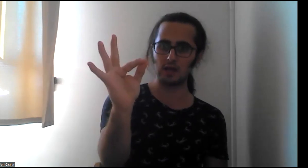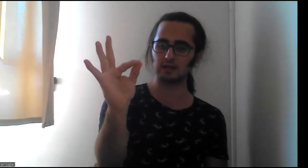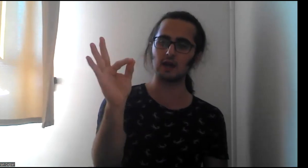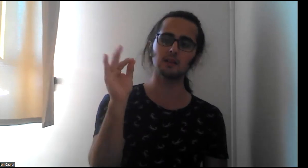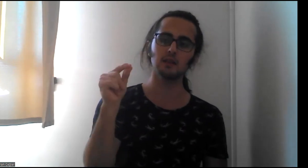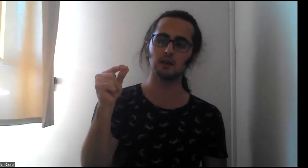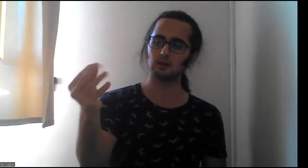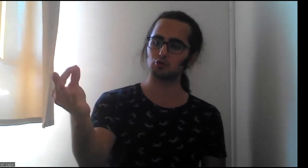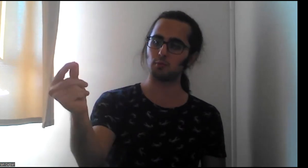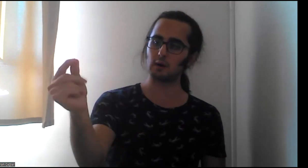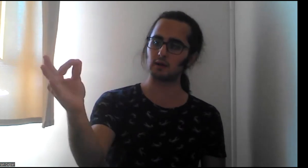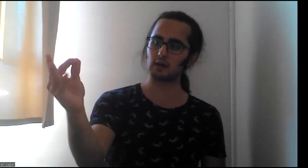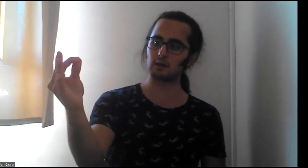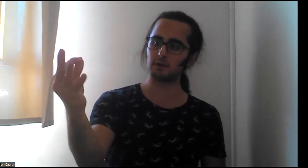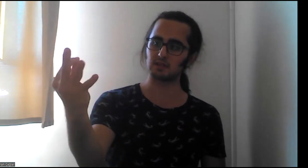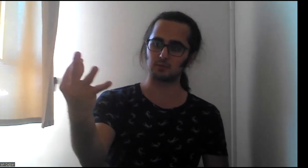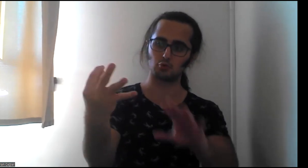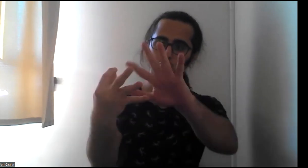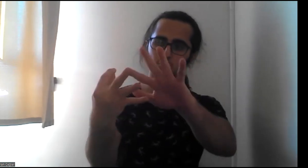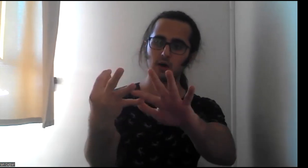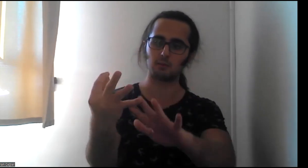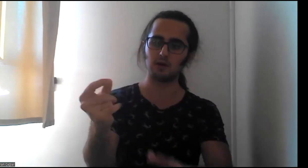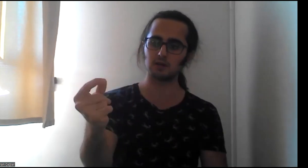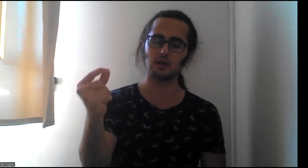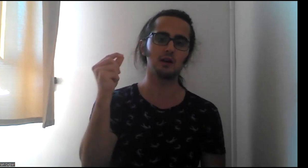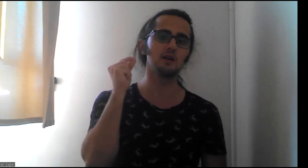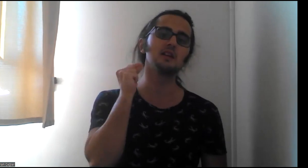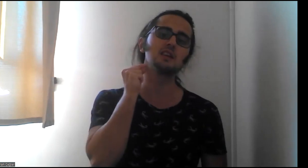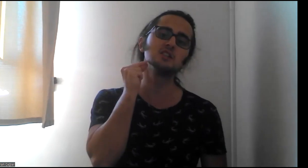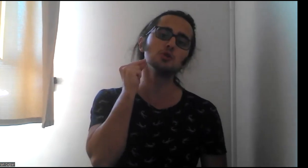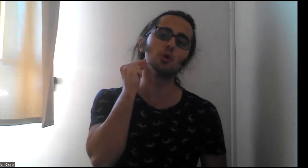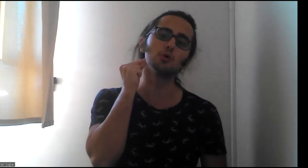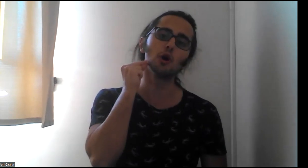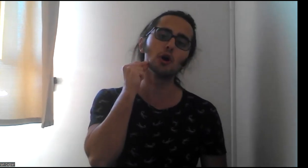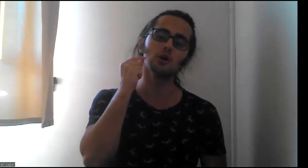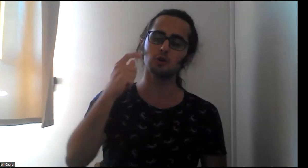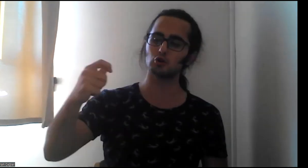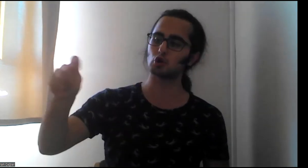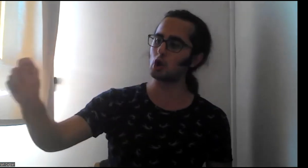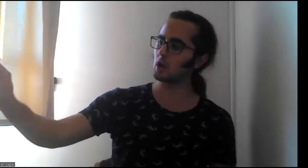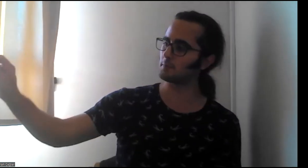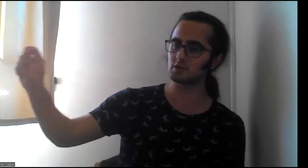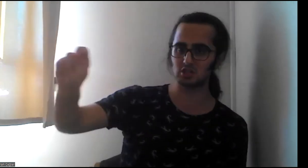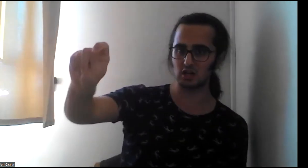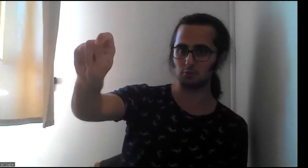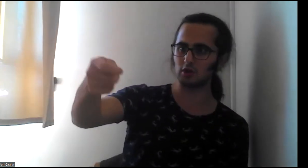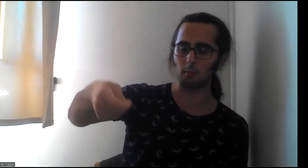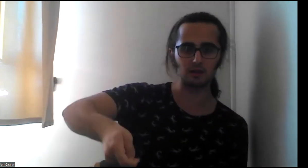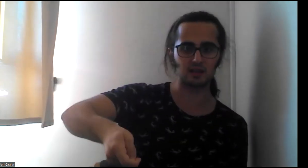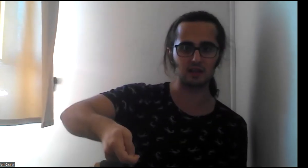Şöyleyken, şu parmaklar kapalı sanırım, şu üç parmak. Kişi oluyor. Şöyle yapınca, buna kapalı T